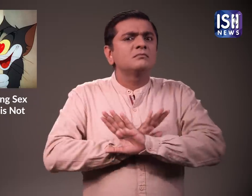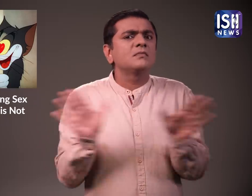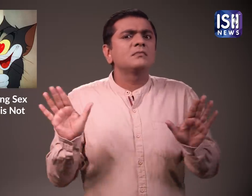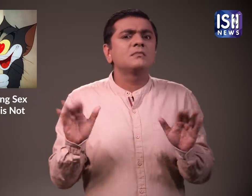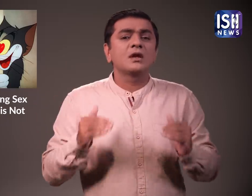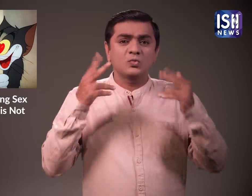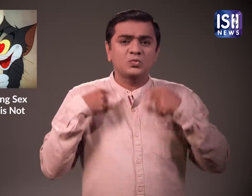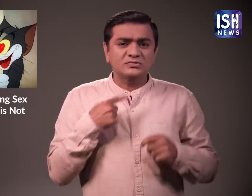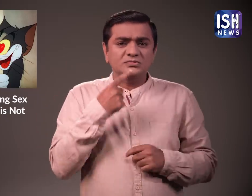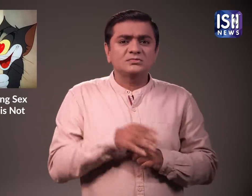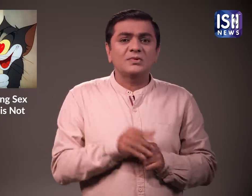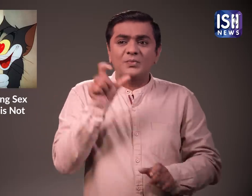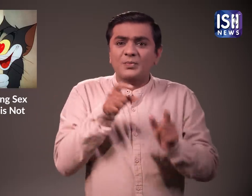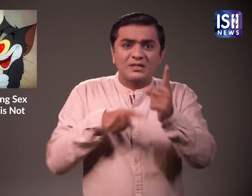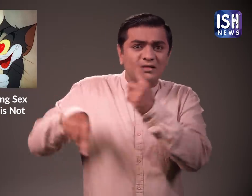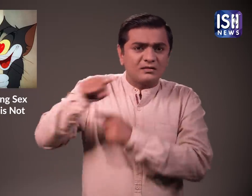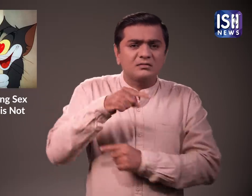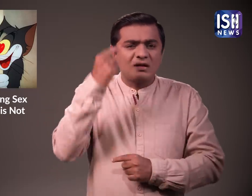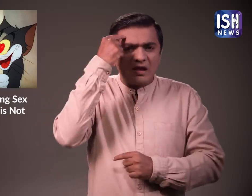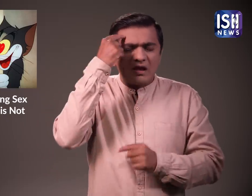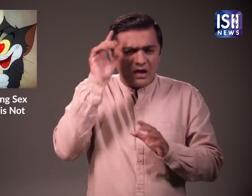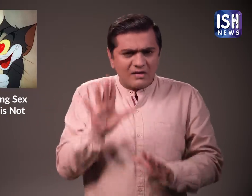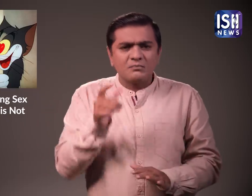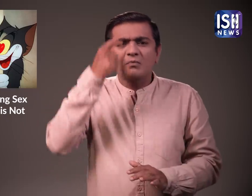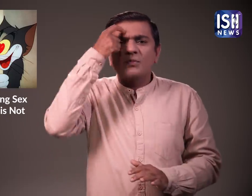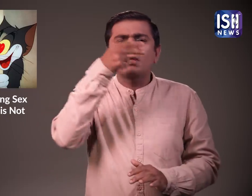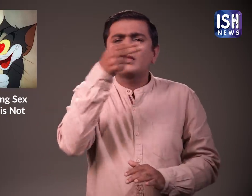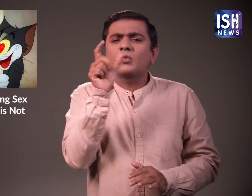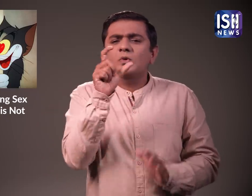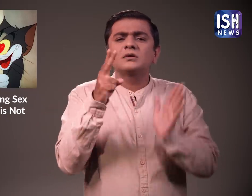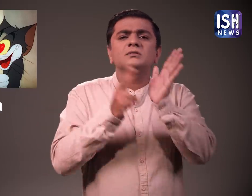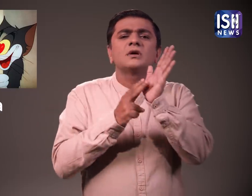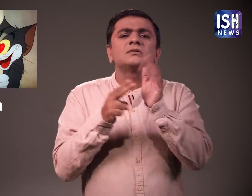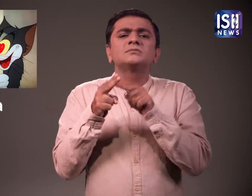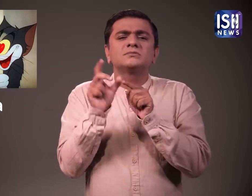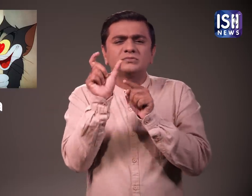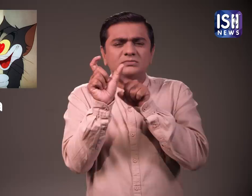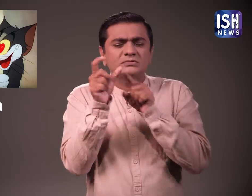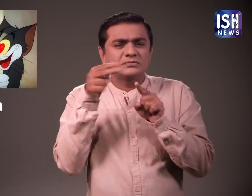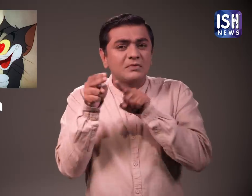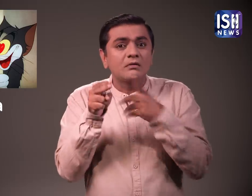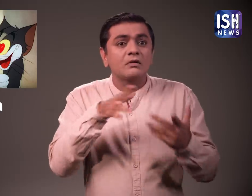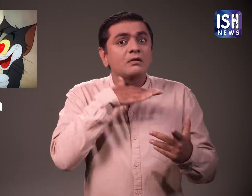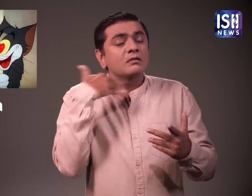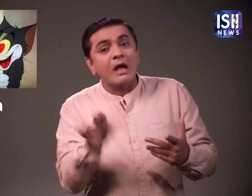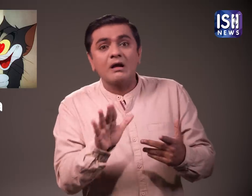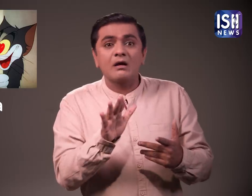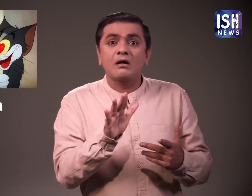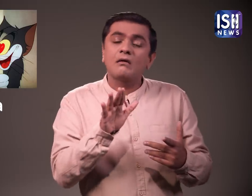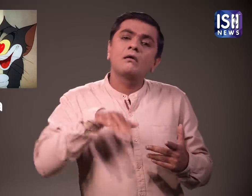हाई कोट ने ये भी कहा कि शवों के साथ सेक्स का लुफ्ट उठाना नेक्रोफीलिया कहा जाता